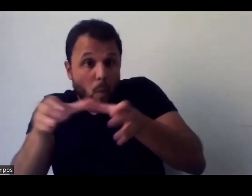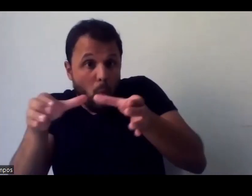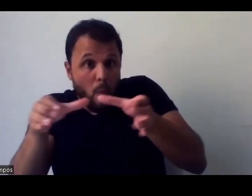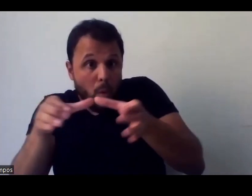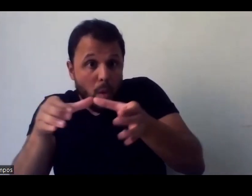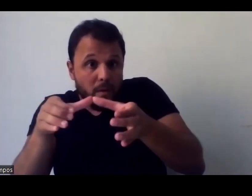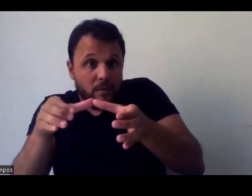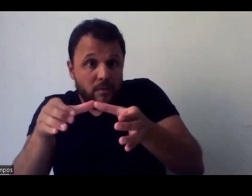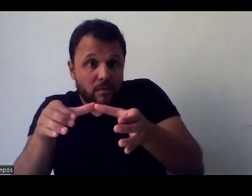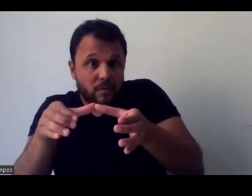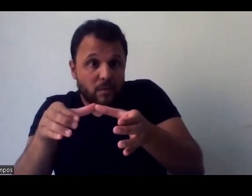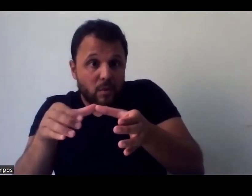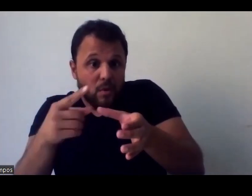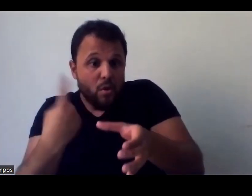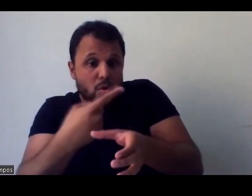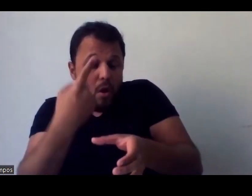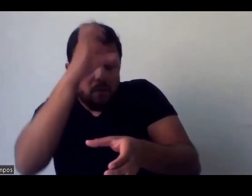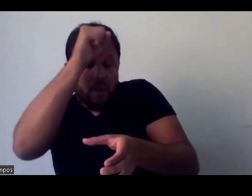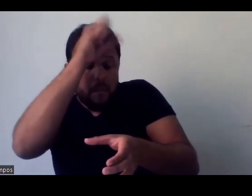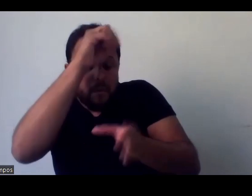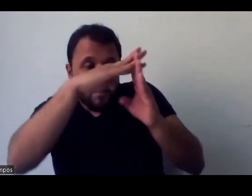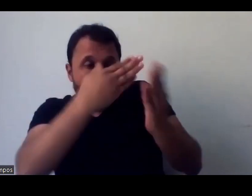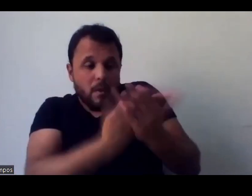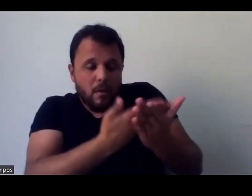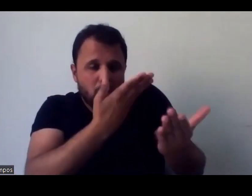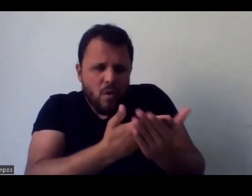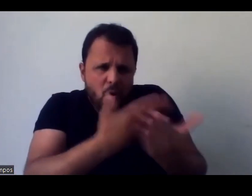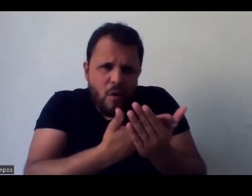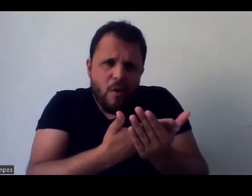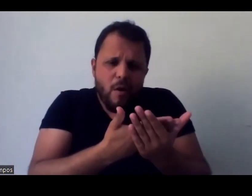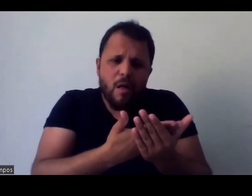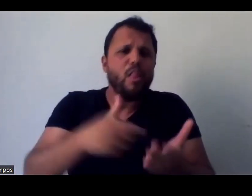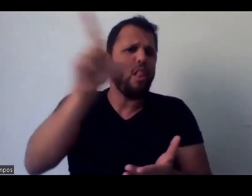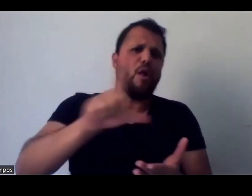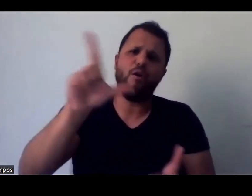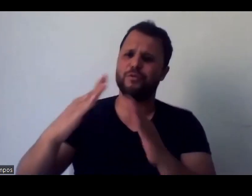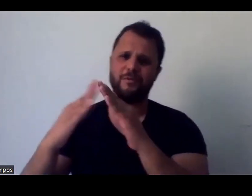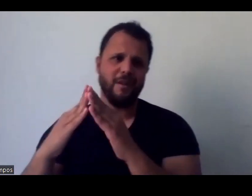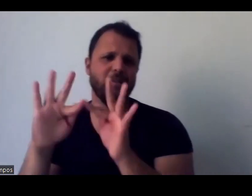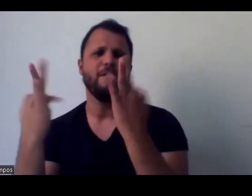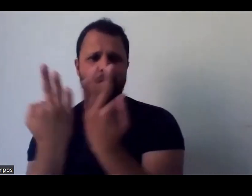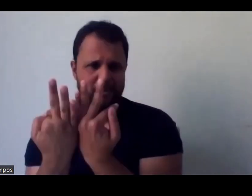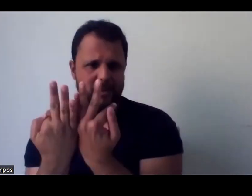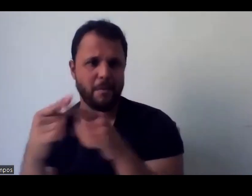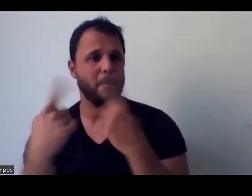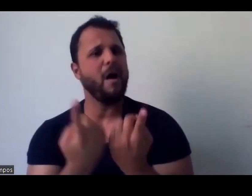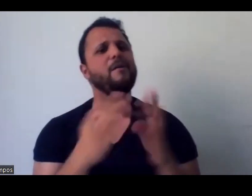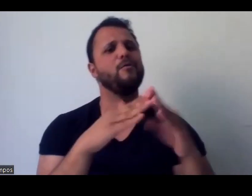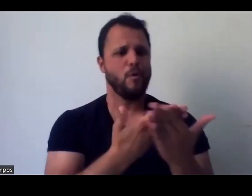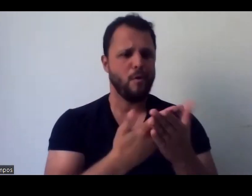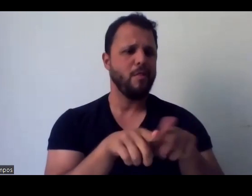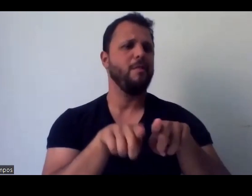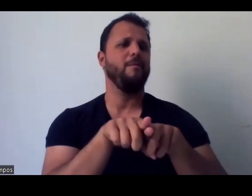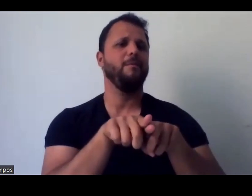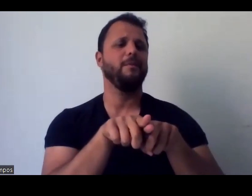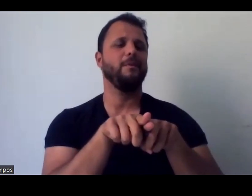é algo que se aprende também na escola desde cedo, né? Claro que é em casa, mas é na escola também. Então, eu acho que é um